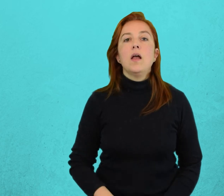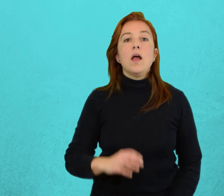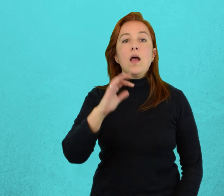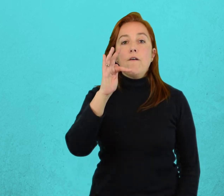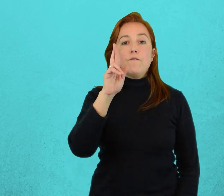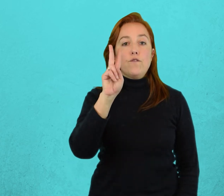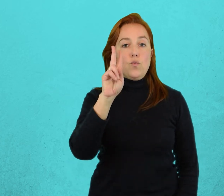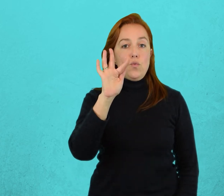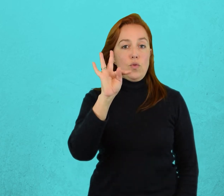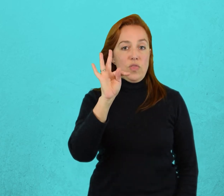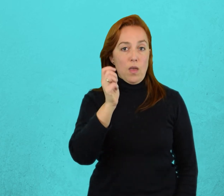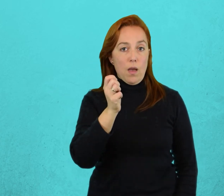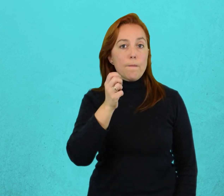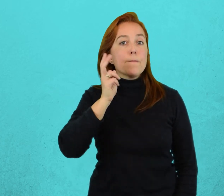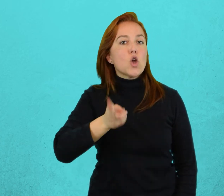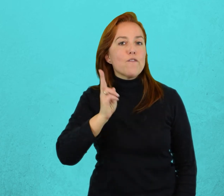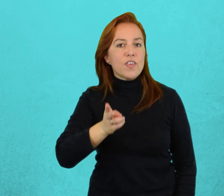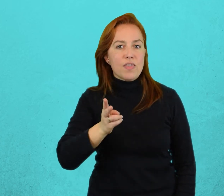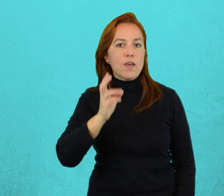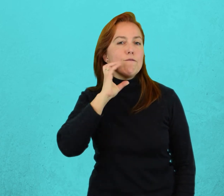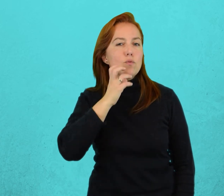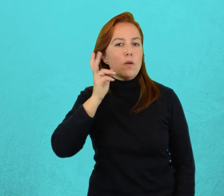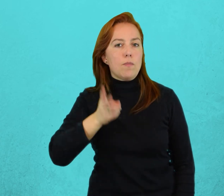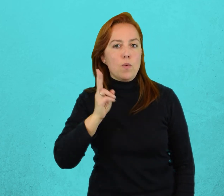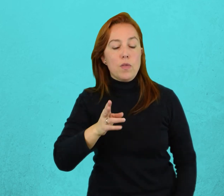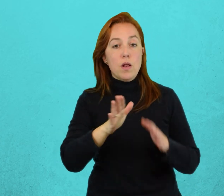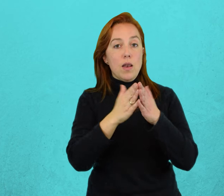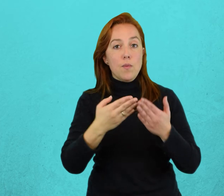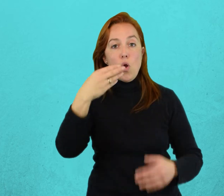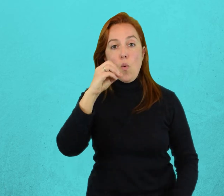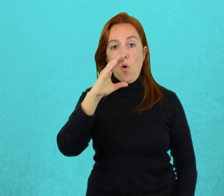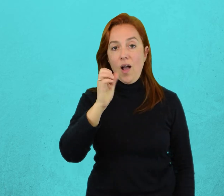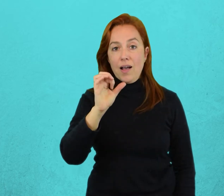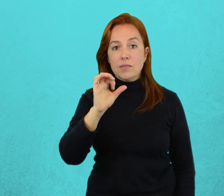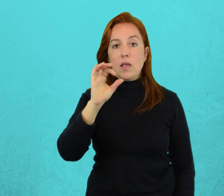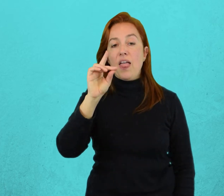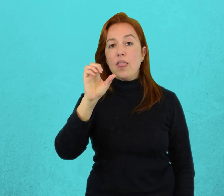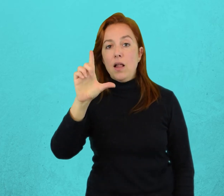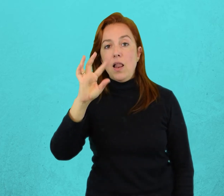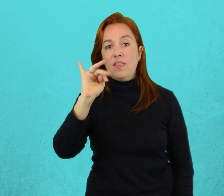Fruta prohibida. Libro Bocas del Tiempo. Eduardo Galeano.